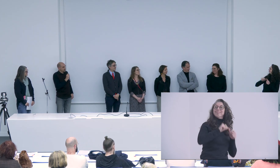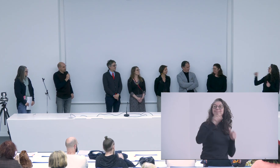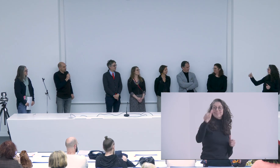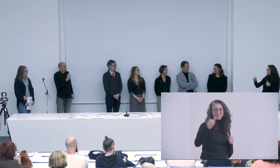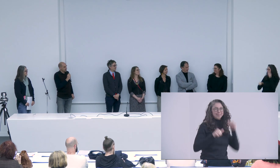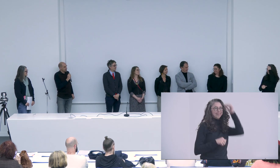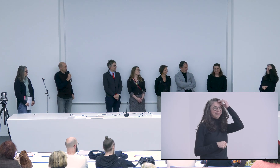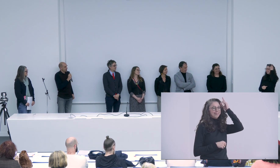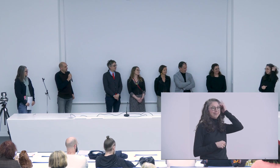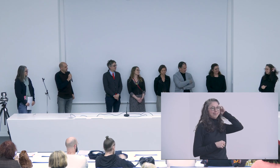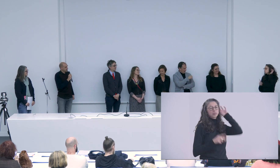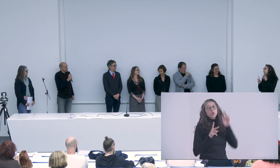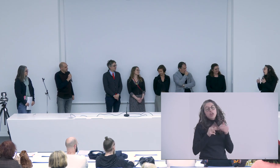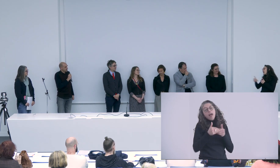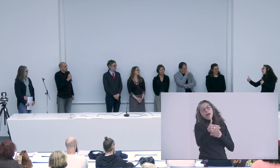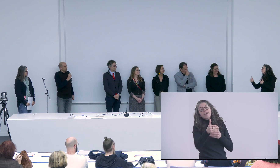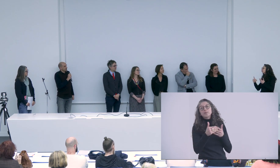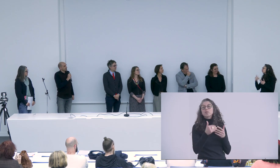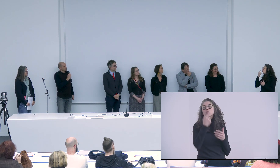Toulouse on s'est retrouvé éloigné